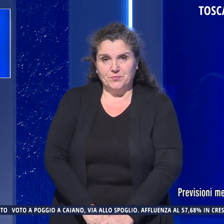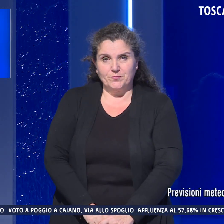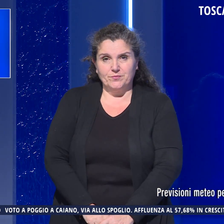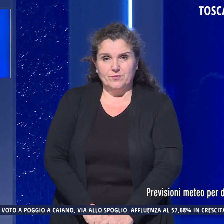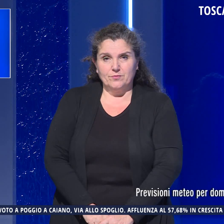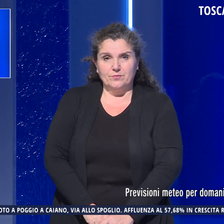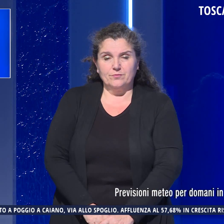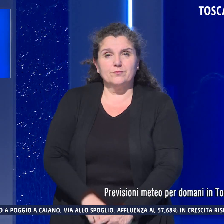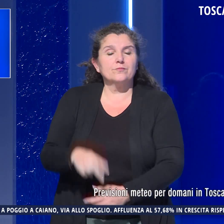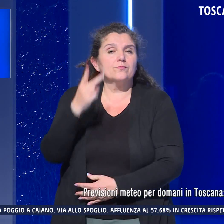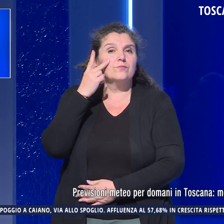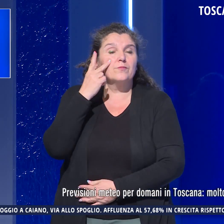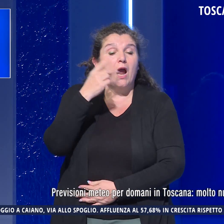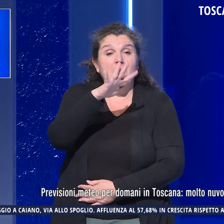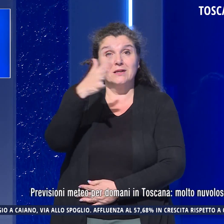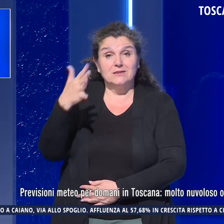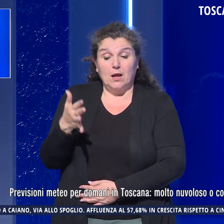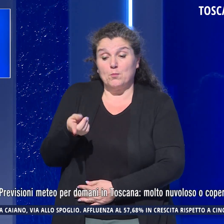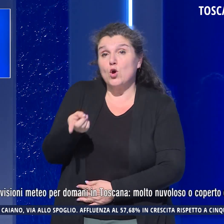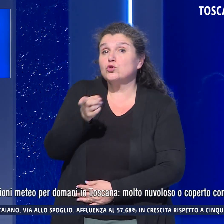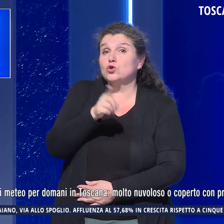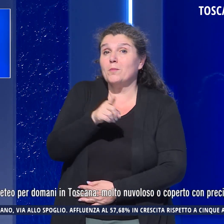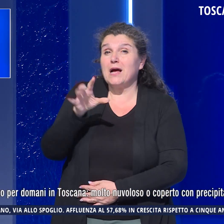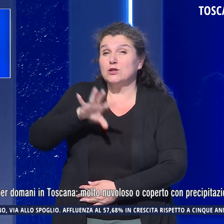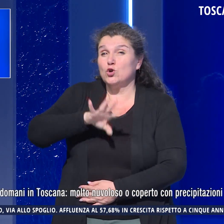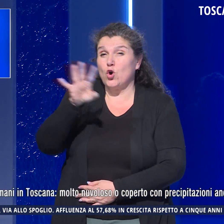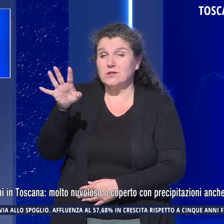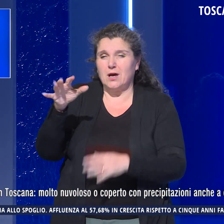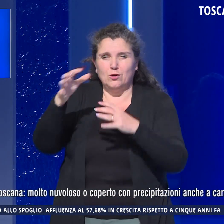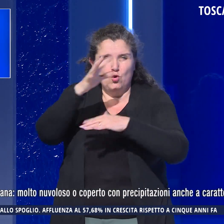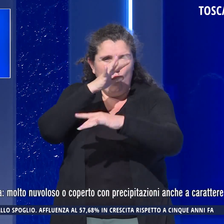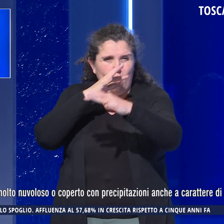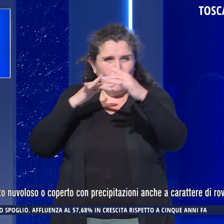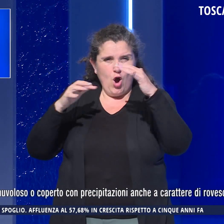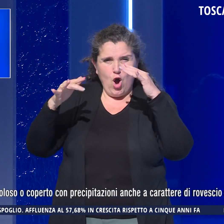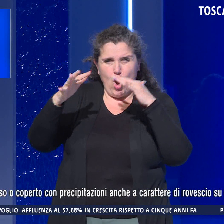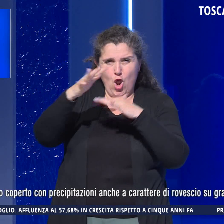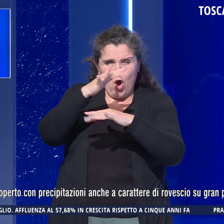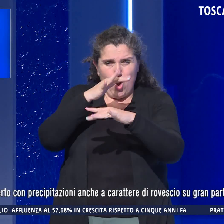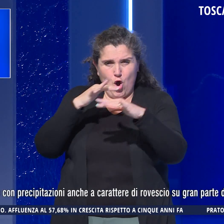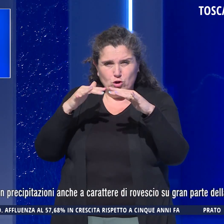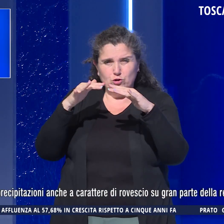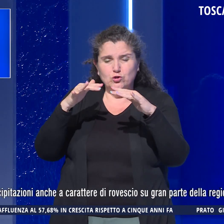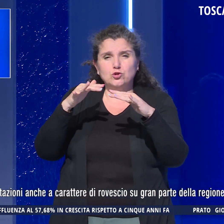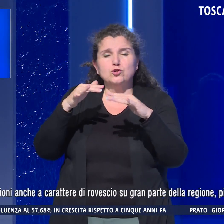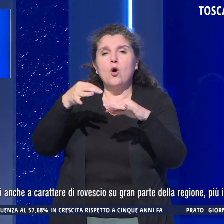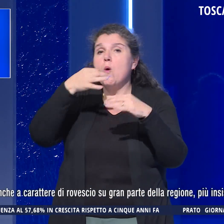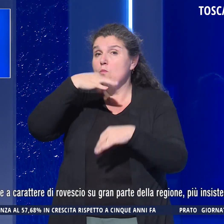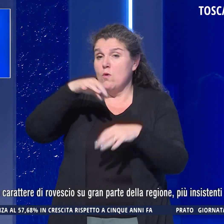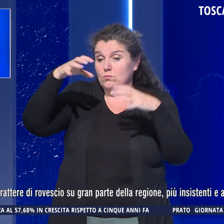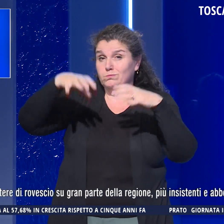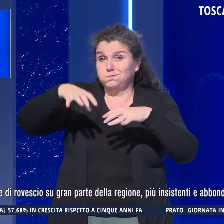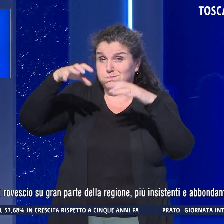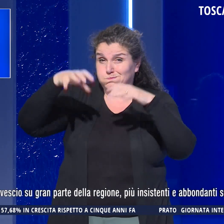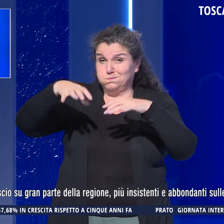E ora le previsioni del tempo per domani in Toscana molto nuvoloso o coperto con precipitazioni